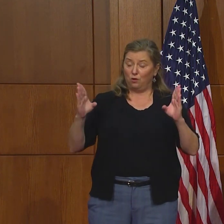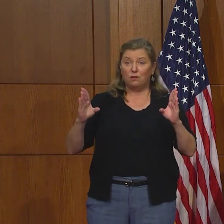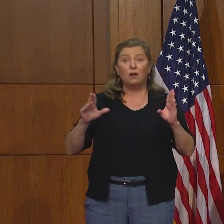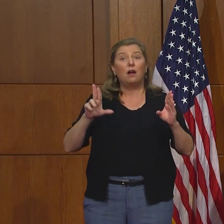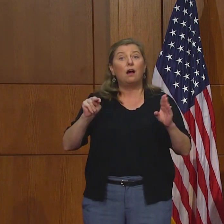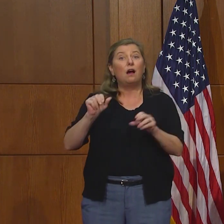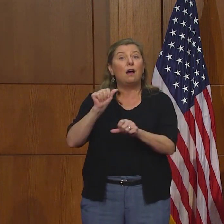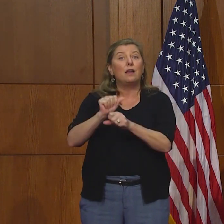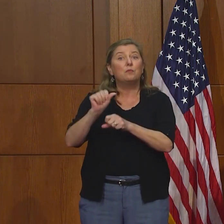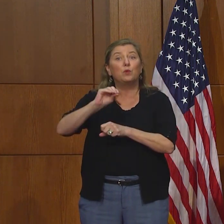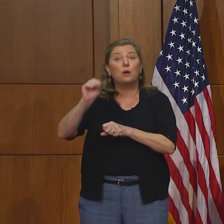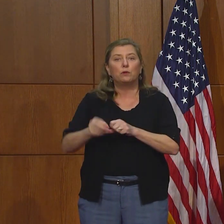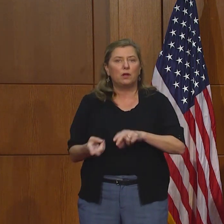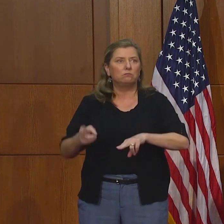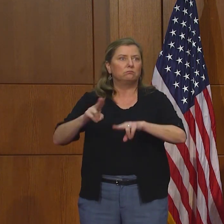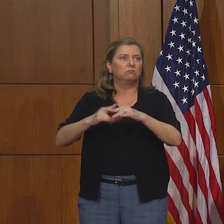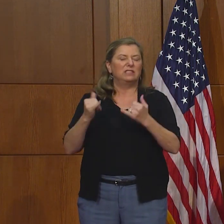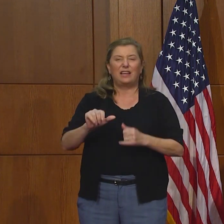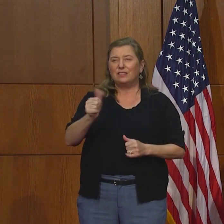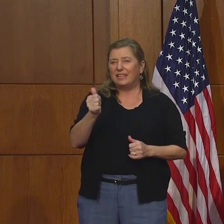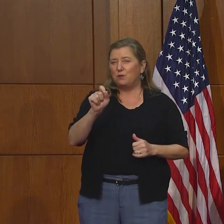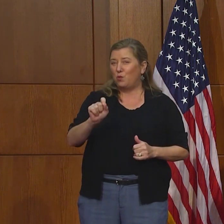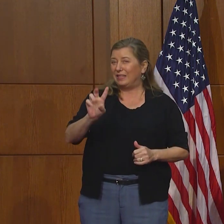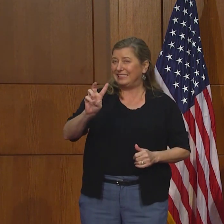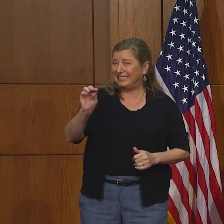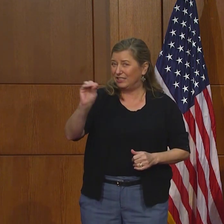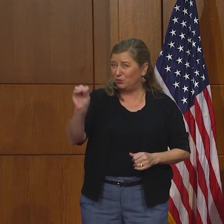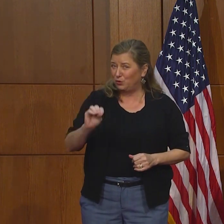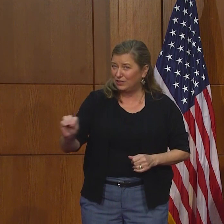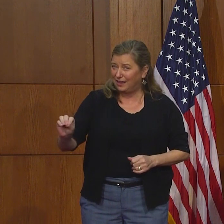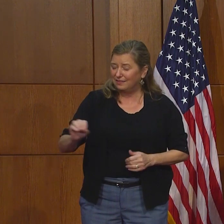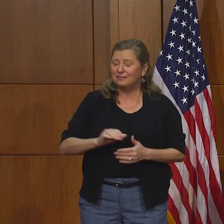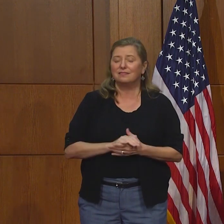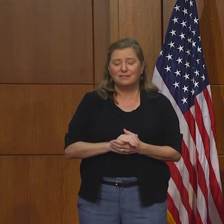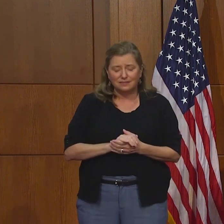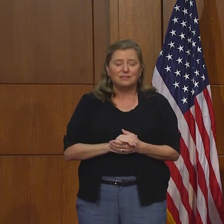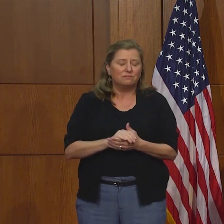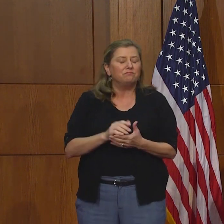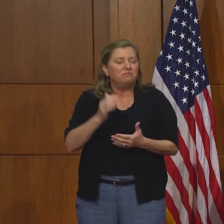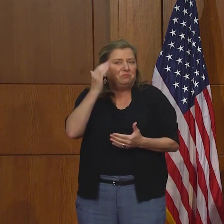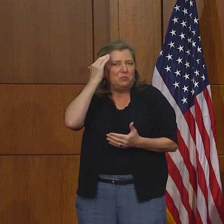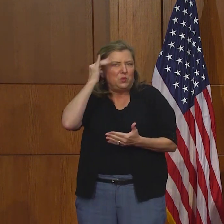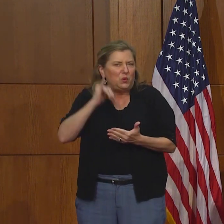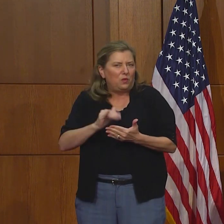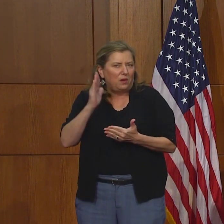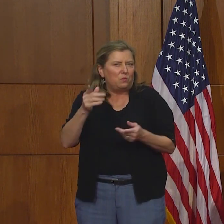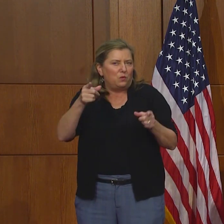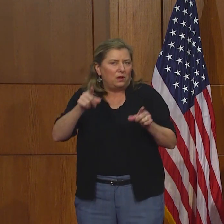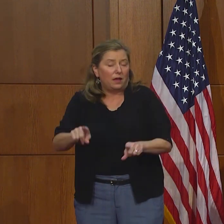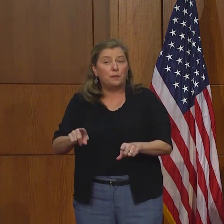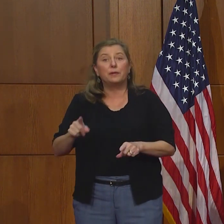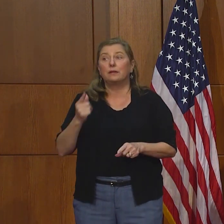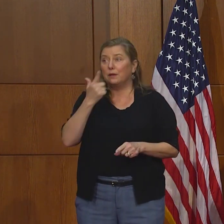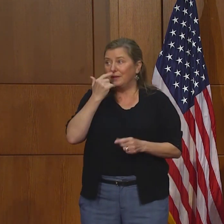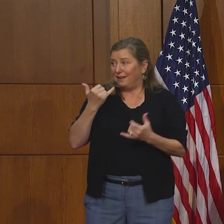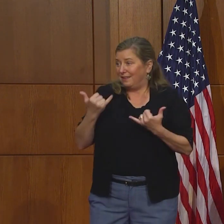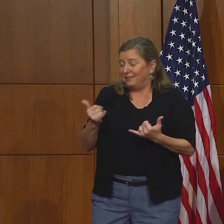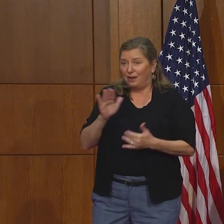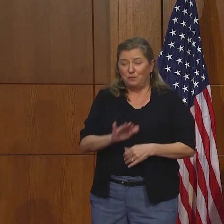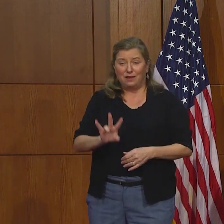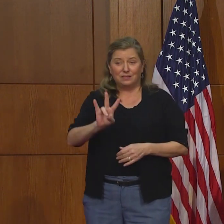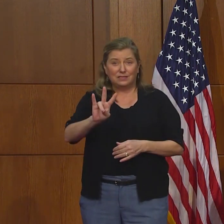esto subió a 10.6%. Esto se esperaba porque ahora tenemos aproximadamente